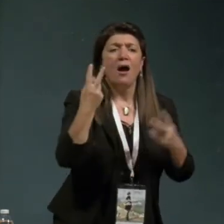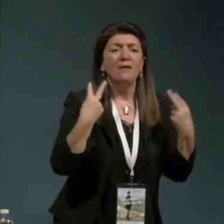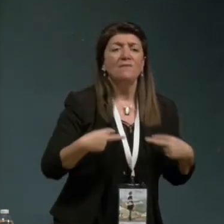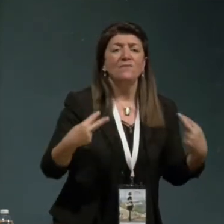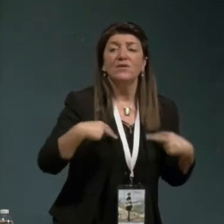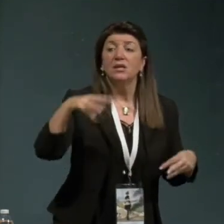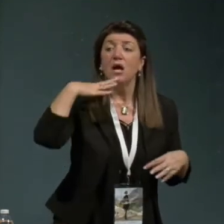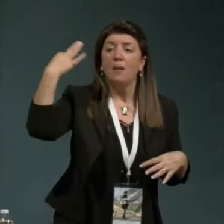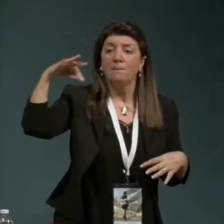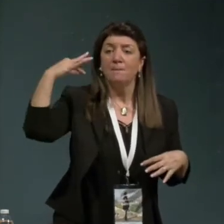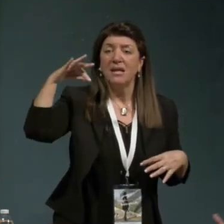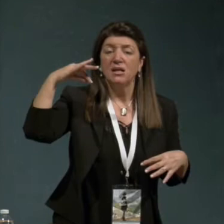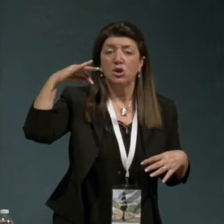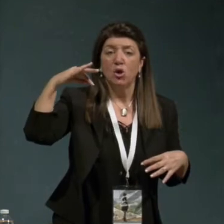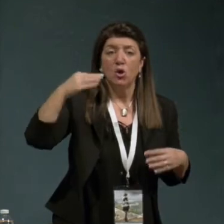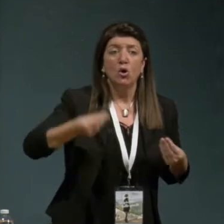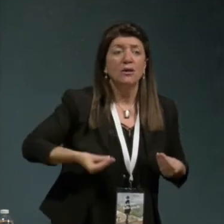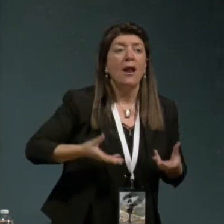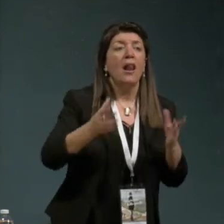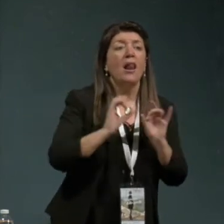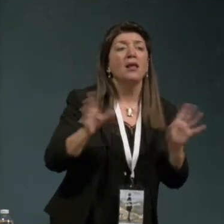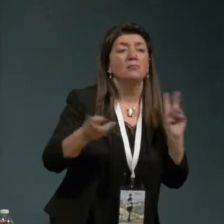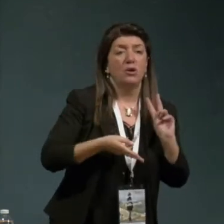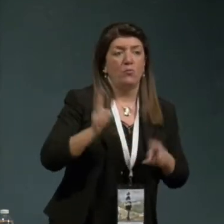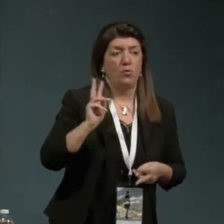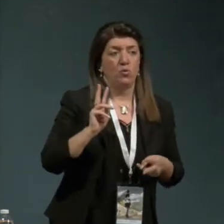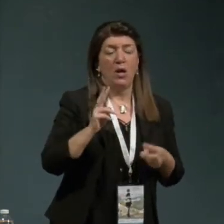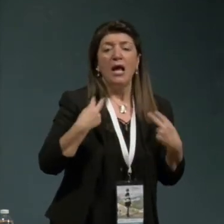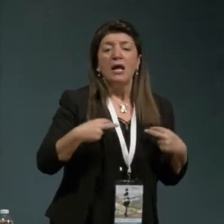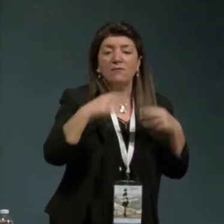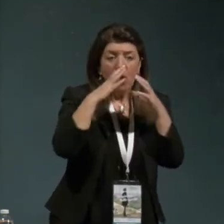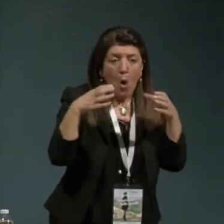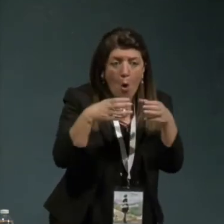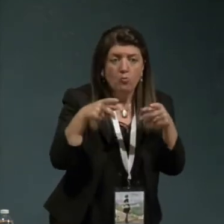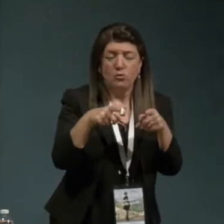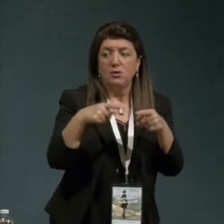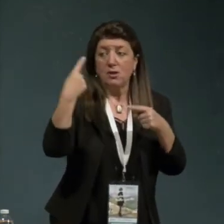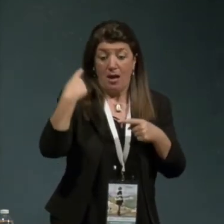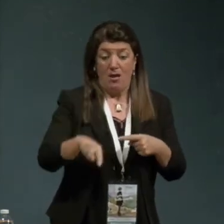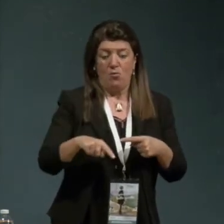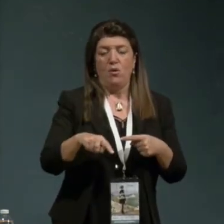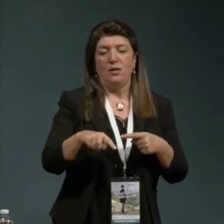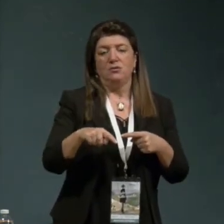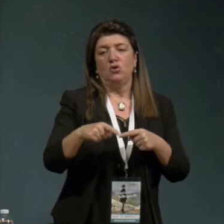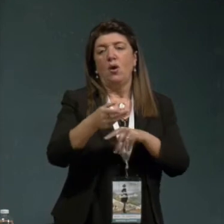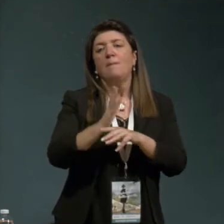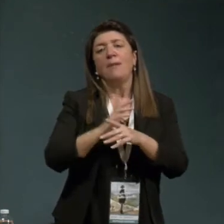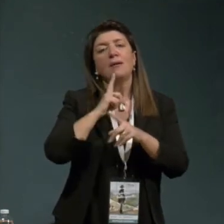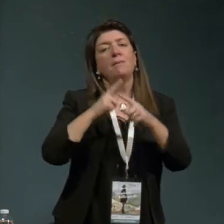libera e più fraternale e comunitaria questa è la parte infrapolitica